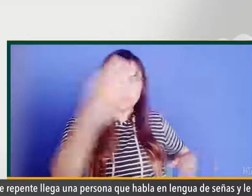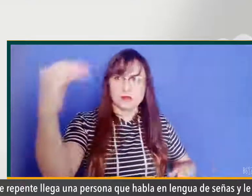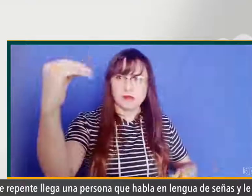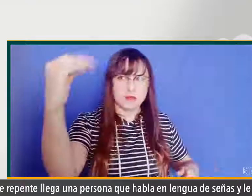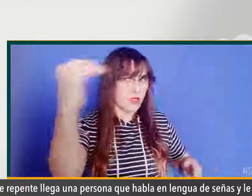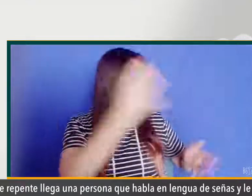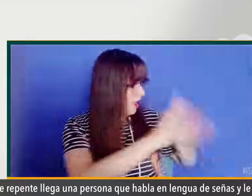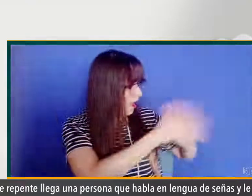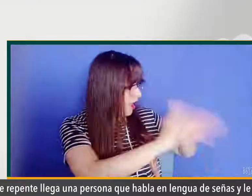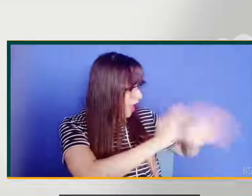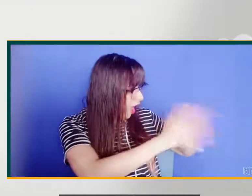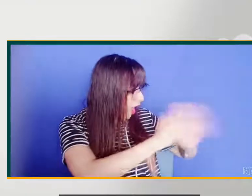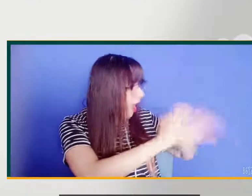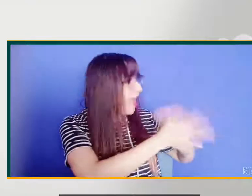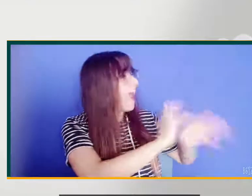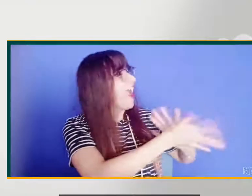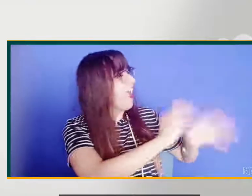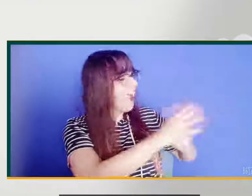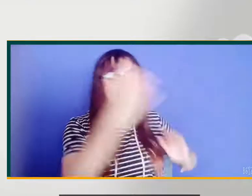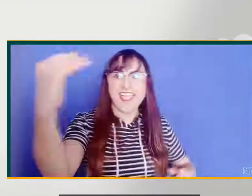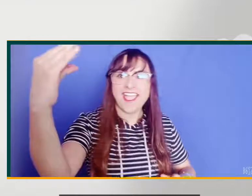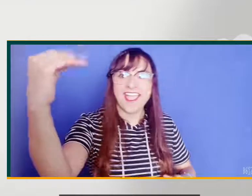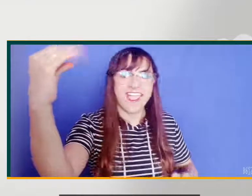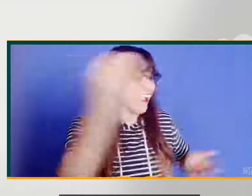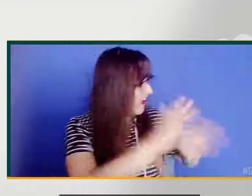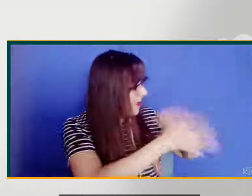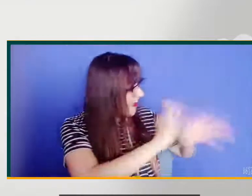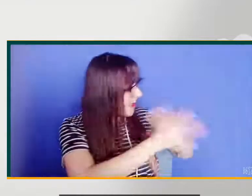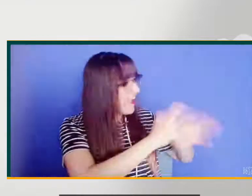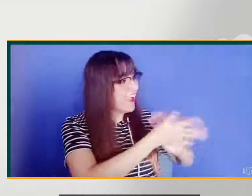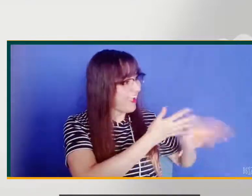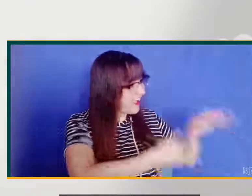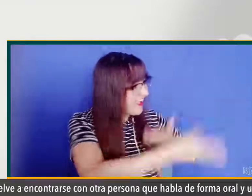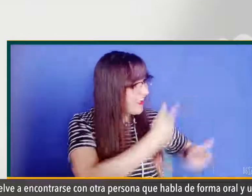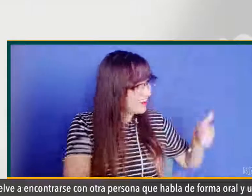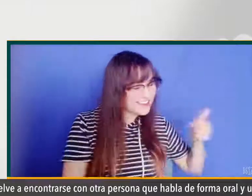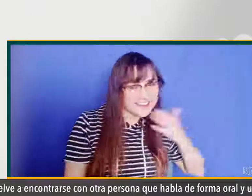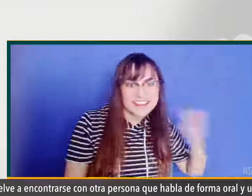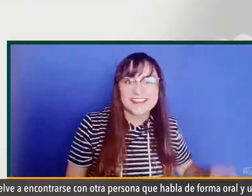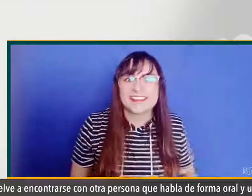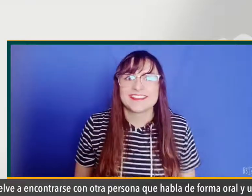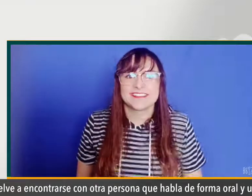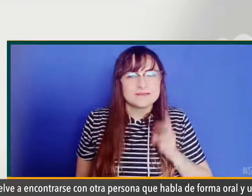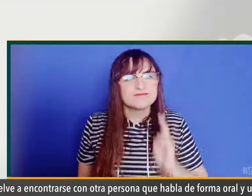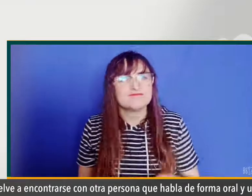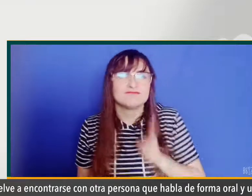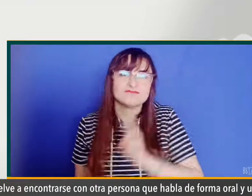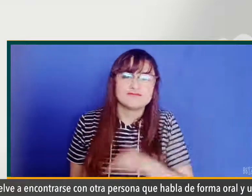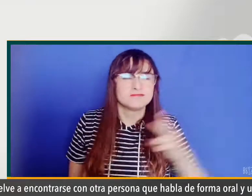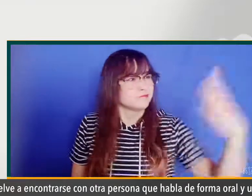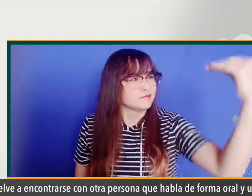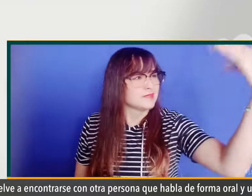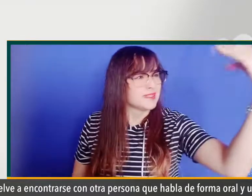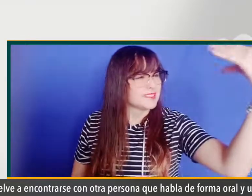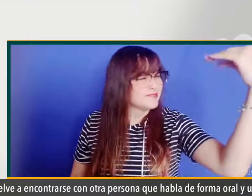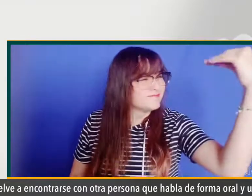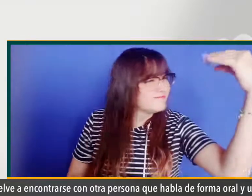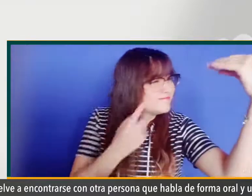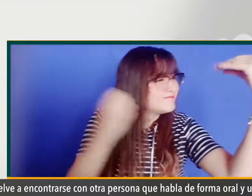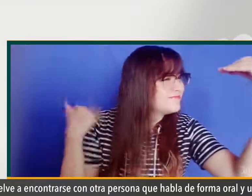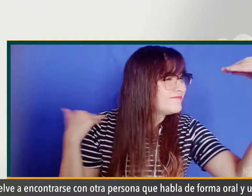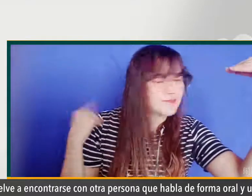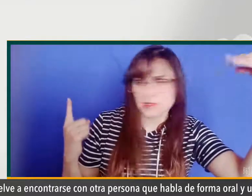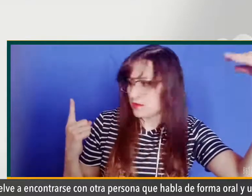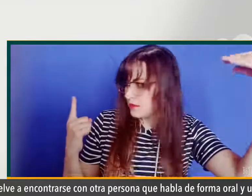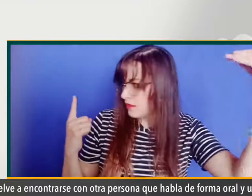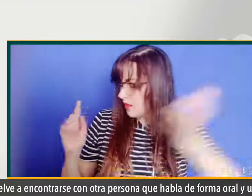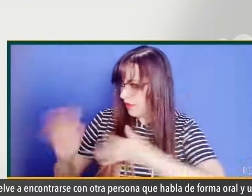diciendo de forma oral, él le agradece y sigue su camino. Luego vuelve a encontrarse con otra persona que habla